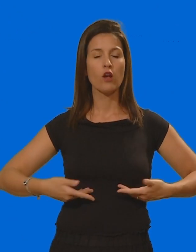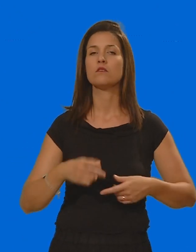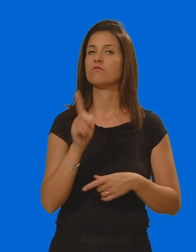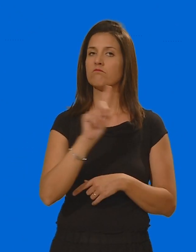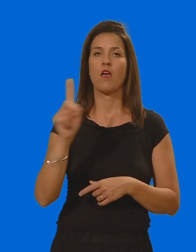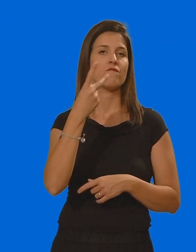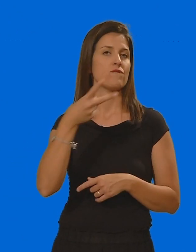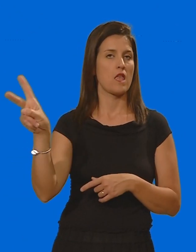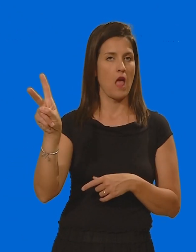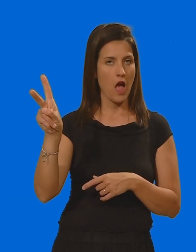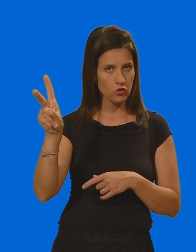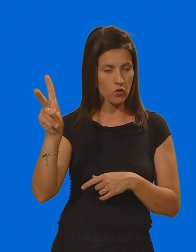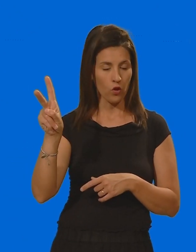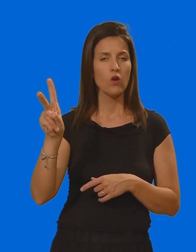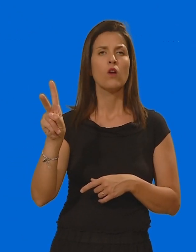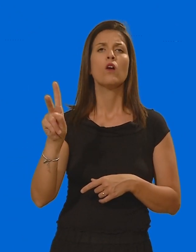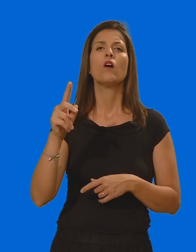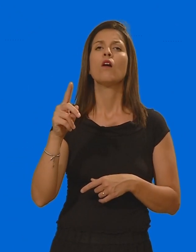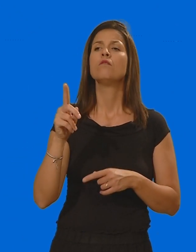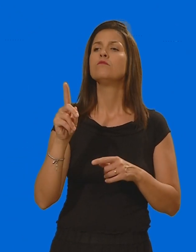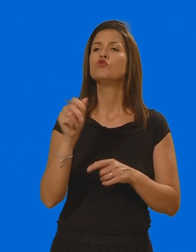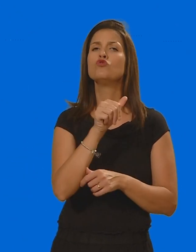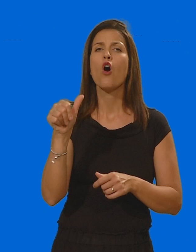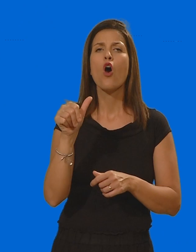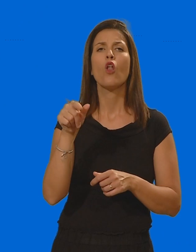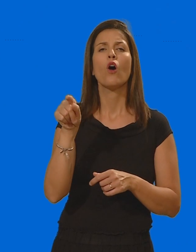Nessuna censura spiega si tratta di rispetto per i luoghi